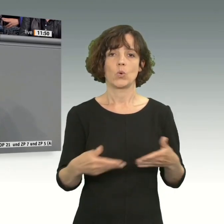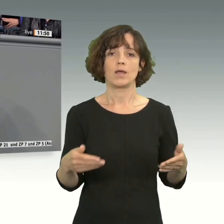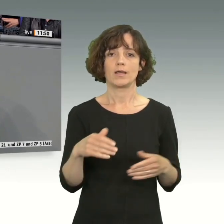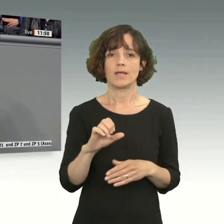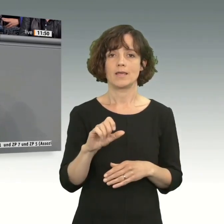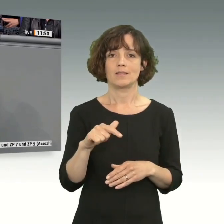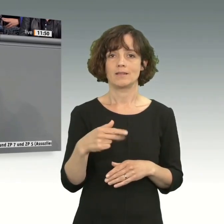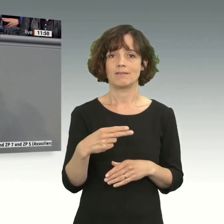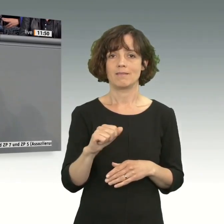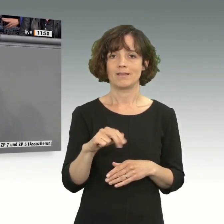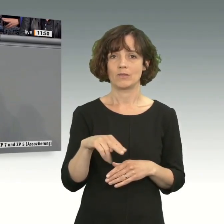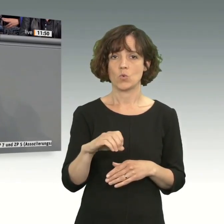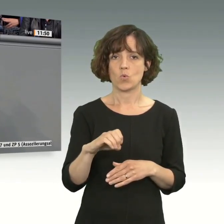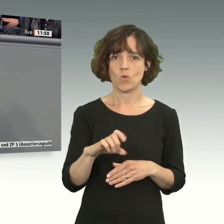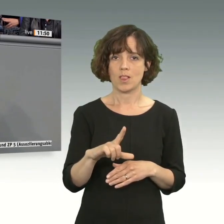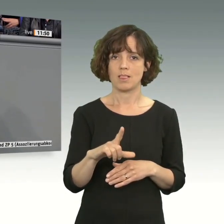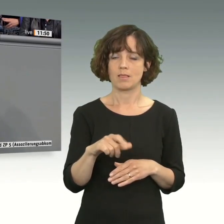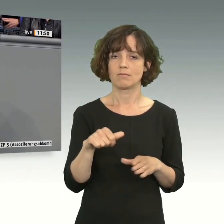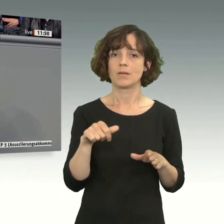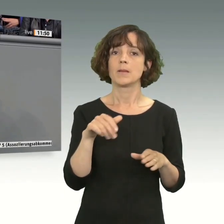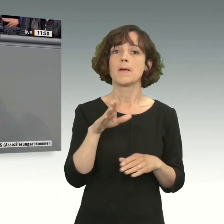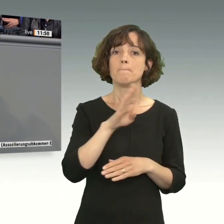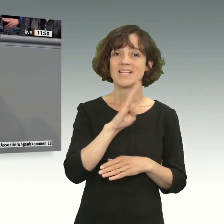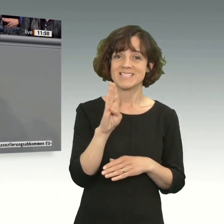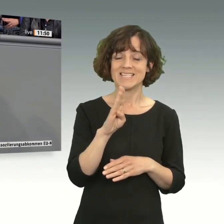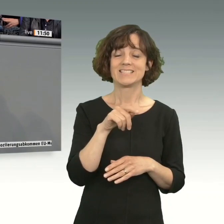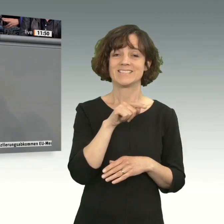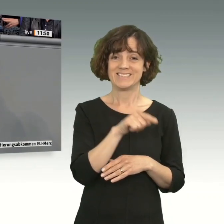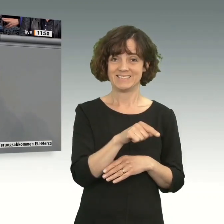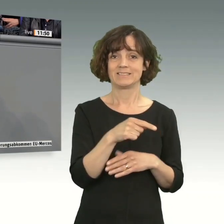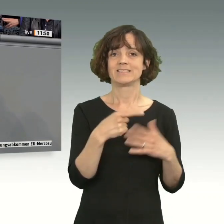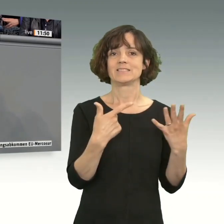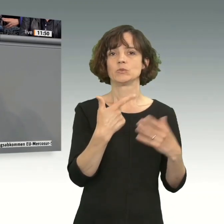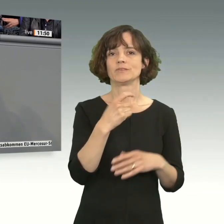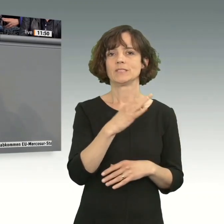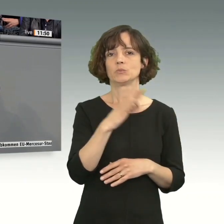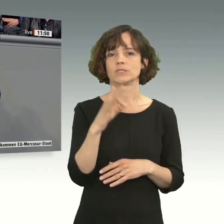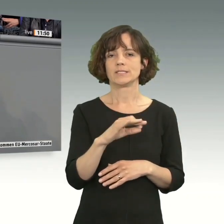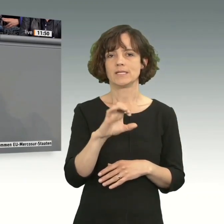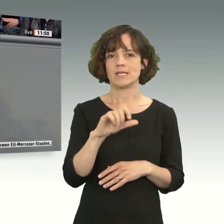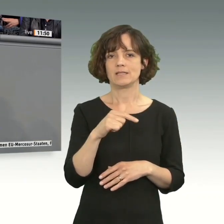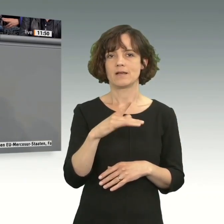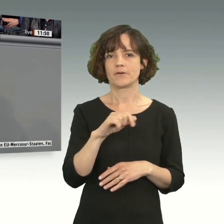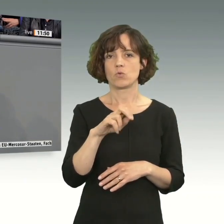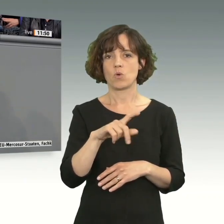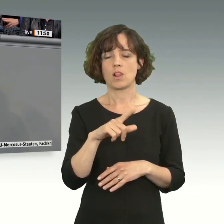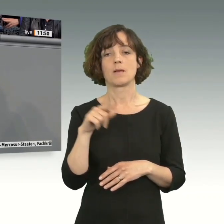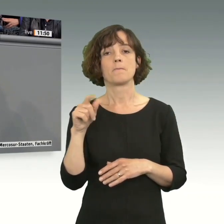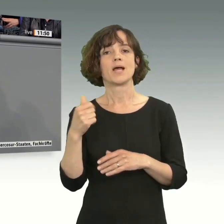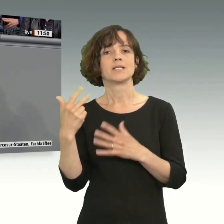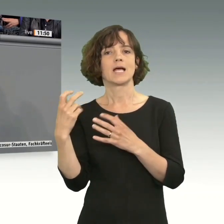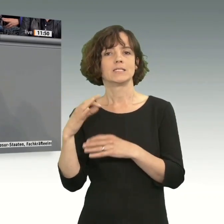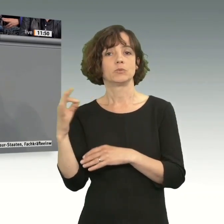Emissionen, also der Kraftstoff in Brasilien, Benzin, hat 27 Prozent Ethanol in seiner niedrigsten Variante. Die meisten fahren mit 80 Prozent.